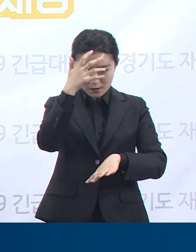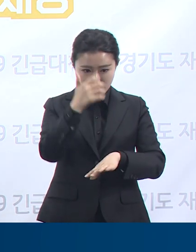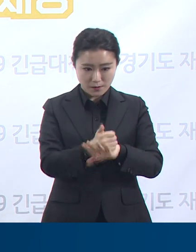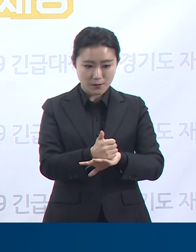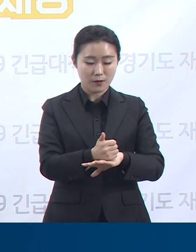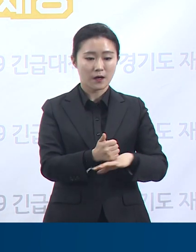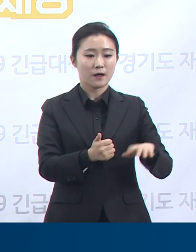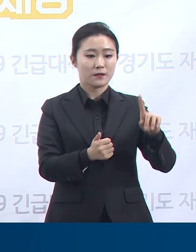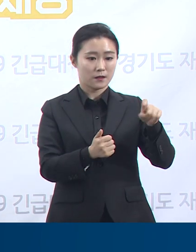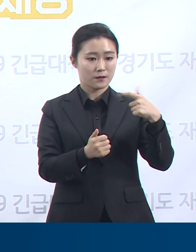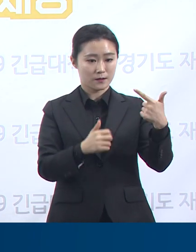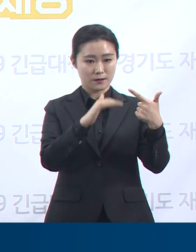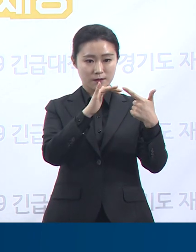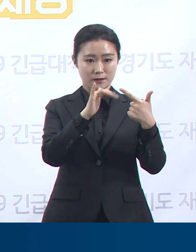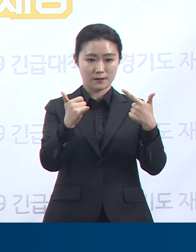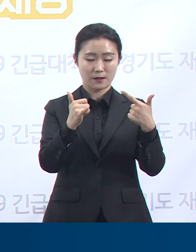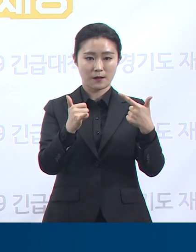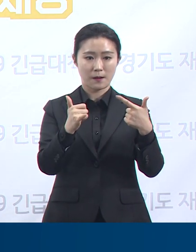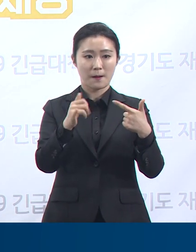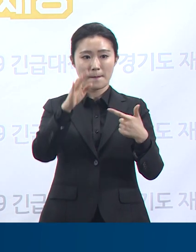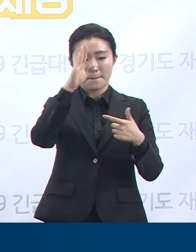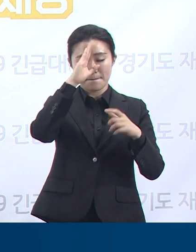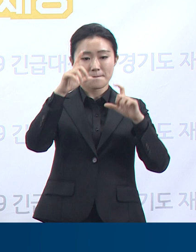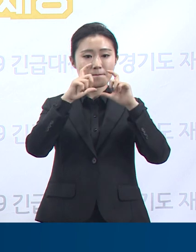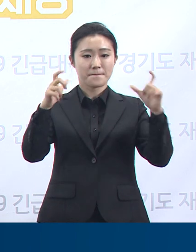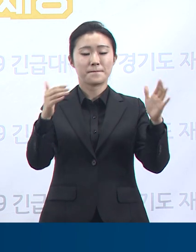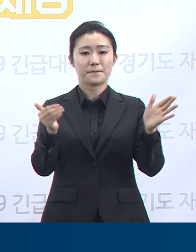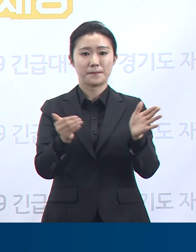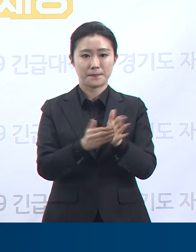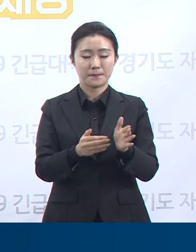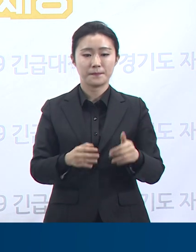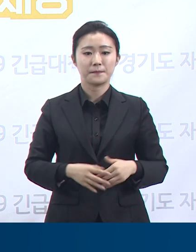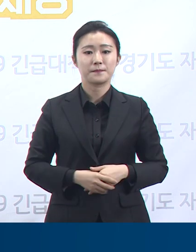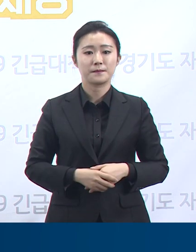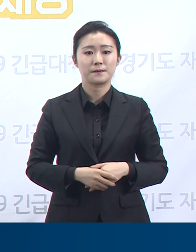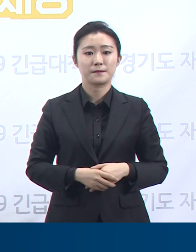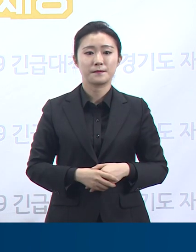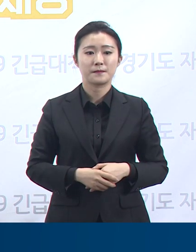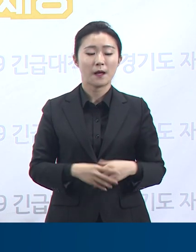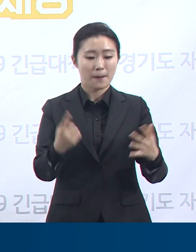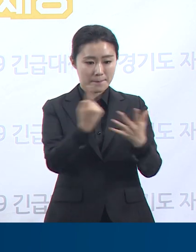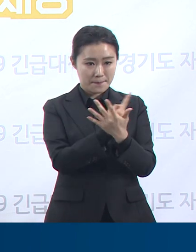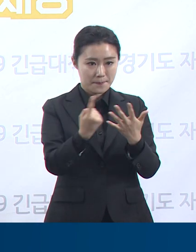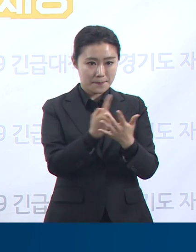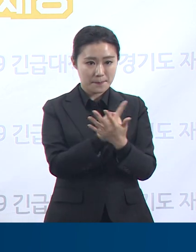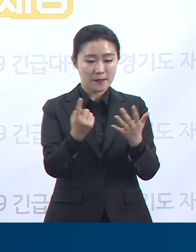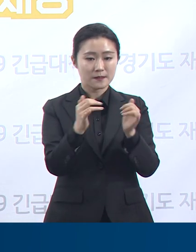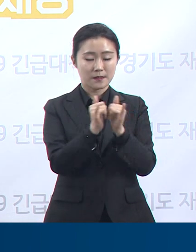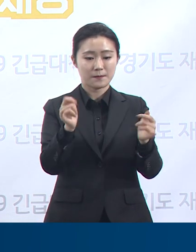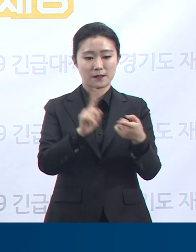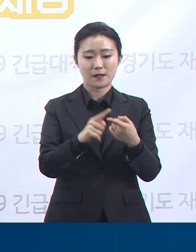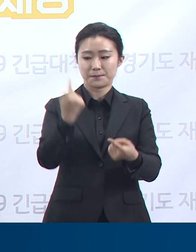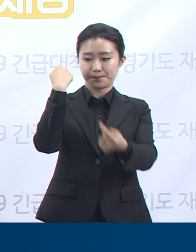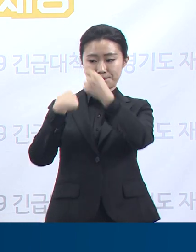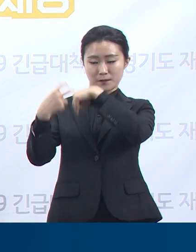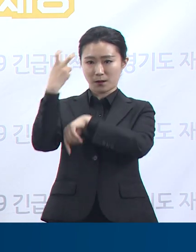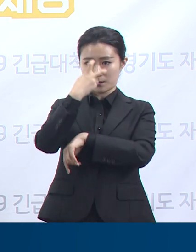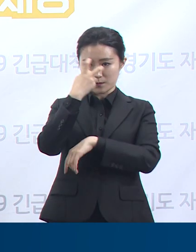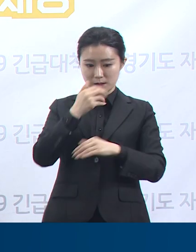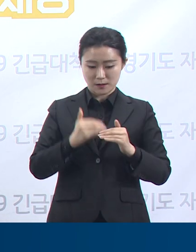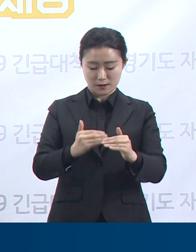554명의 음성 판정을 받았습니다. 경기도는 목회자, 교회별 접촉자 등에 대해 심층역학 조사를 진행 중으로